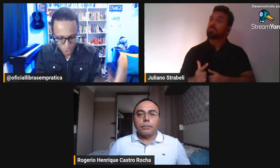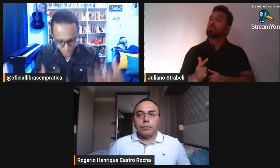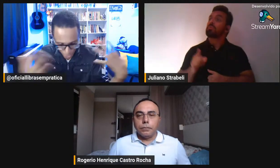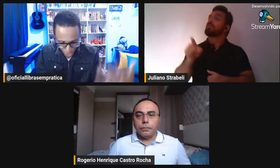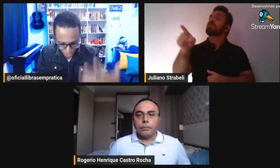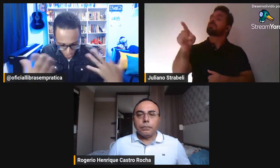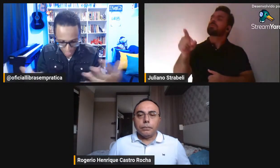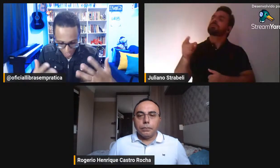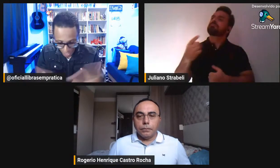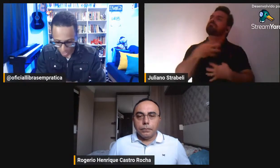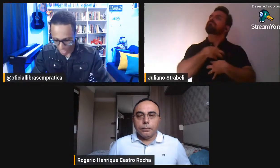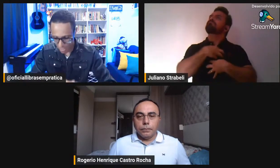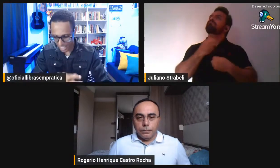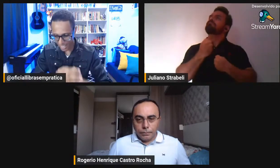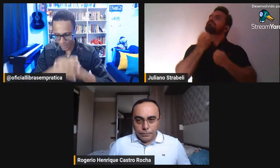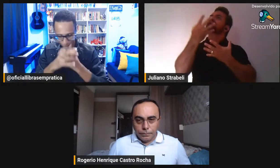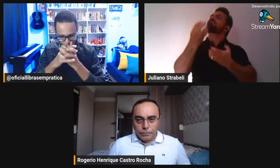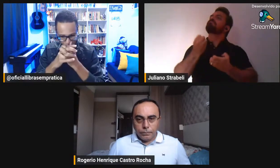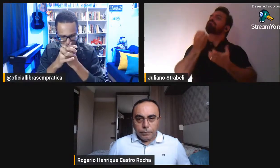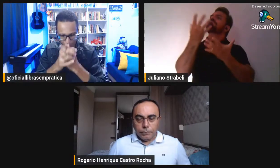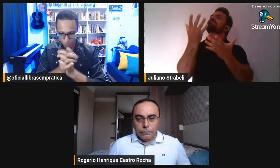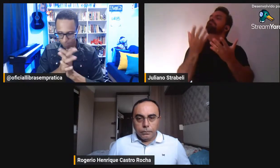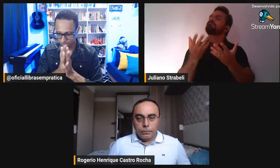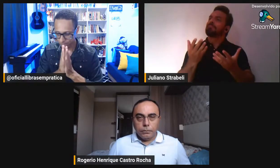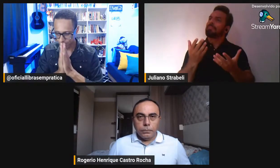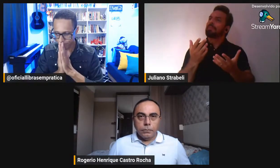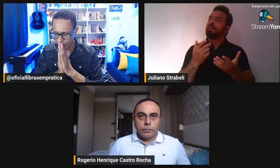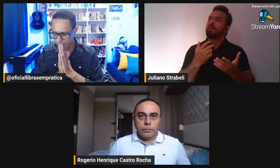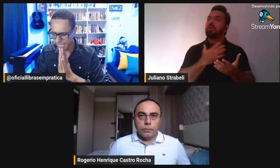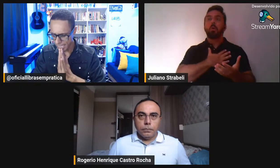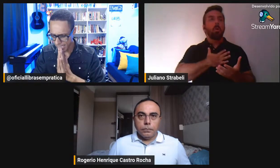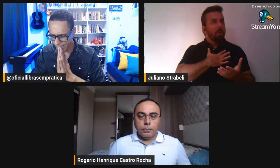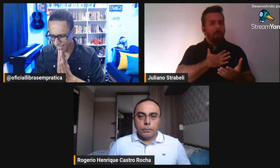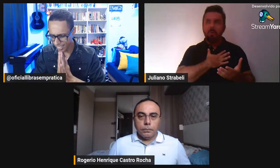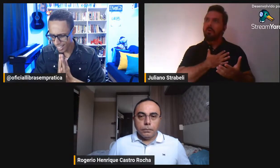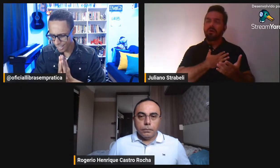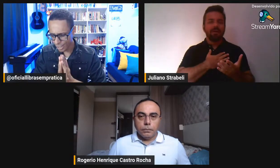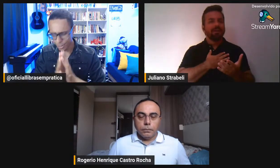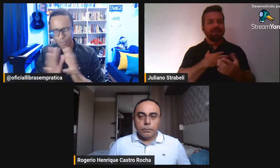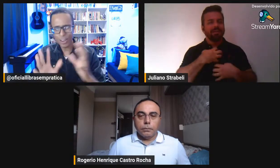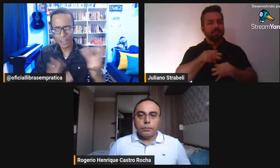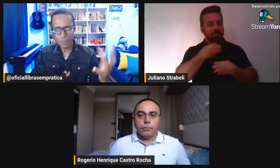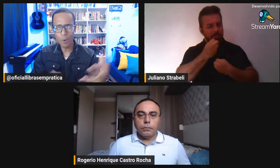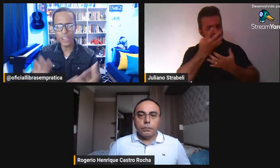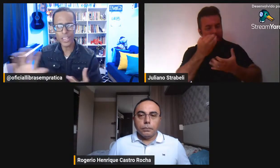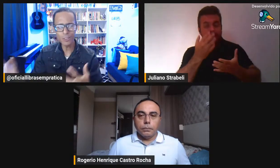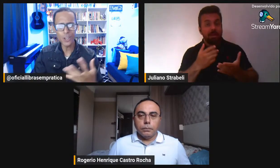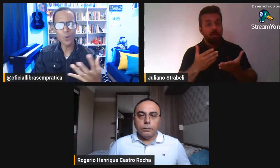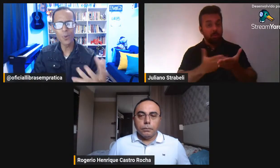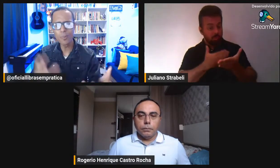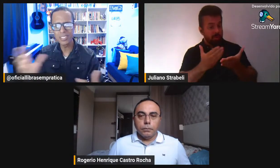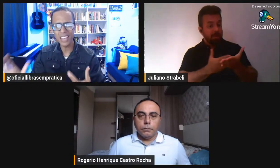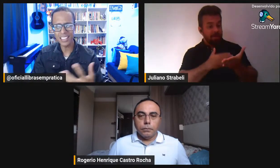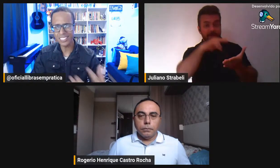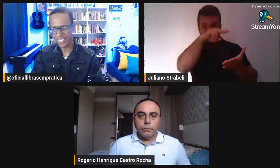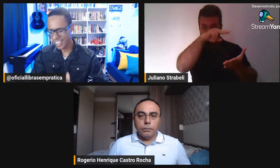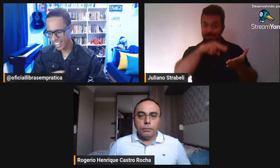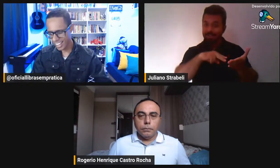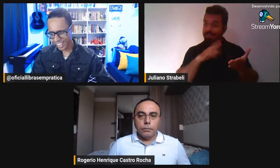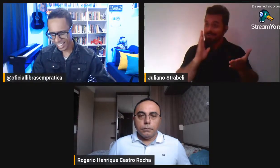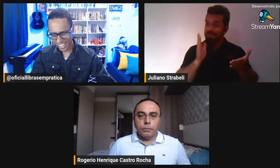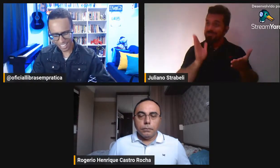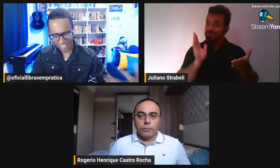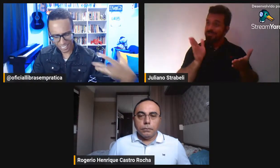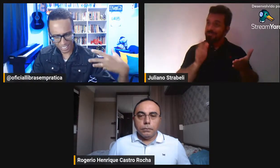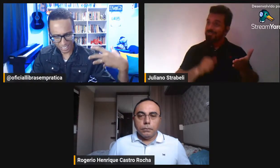coisas gostosas de ler. Gente, eu estava lendo o livro e nós vamos falar um pouquinho de algumas delas.